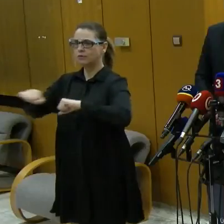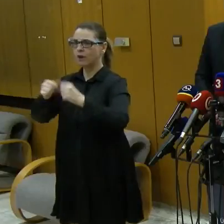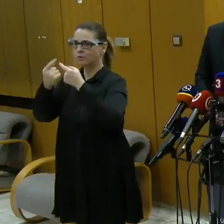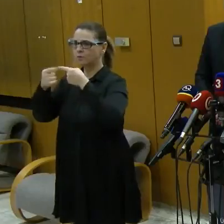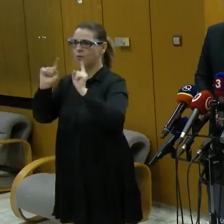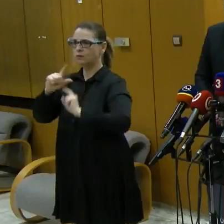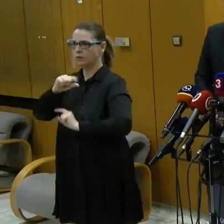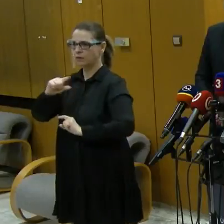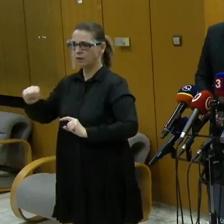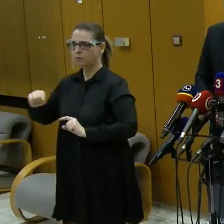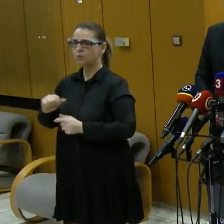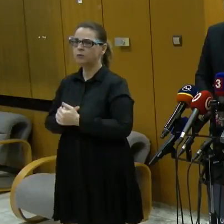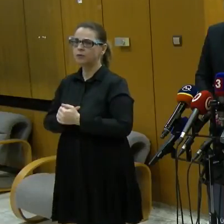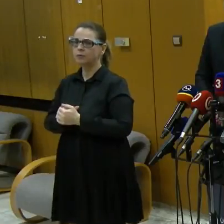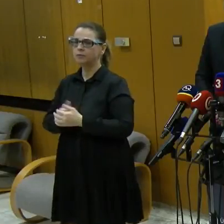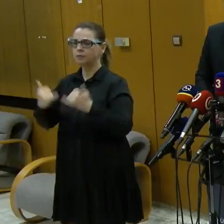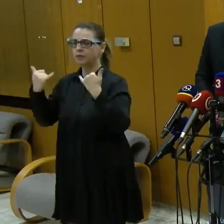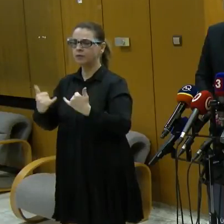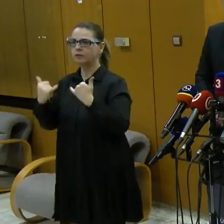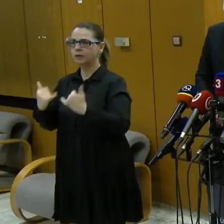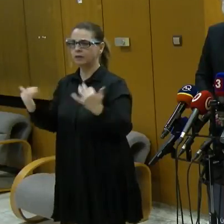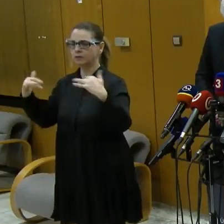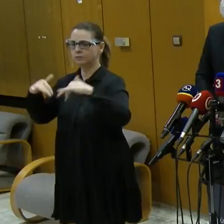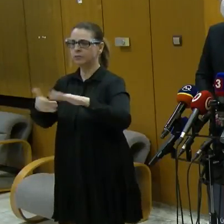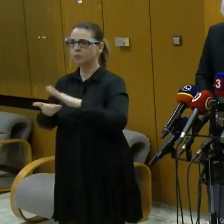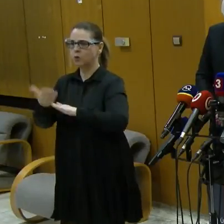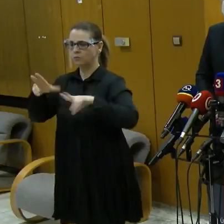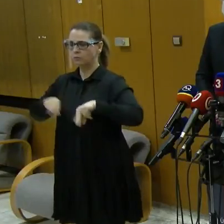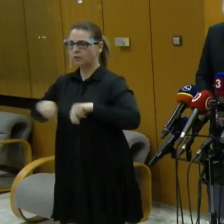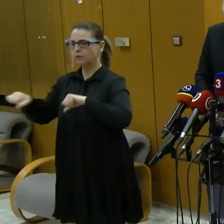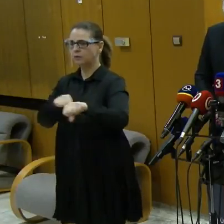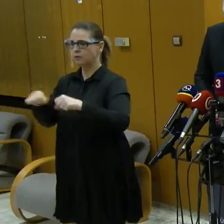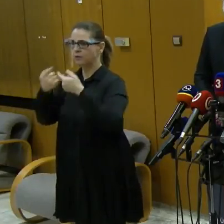Ďakujem za pozornosť.